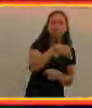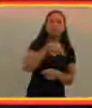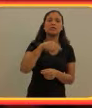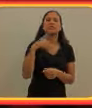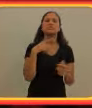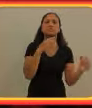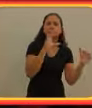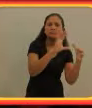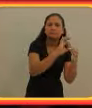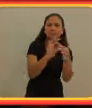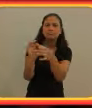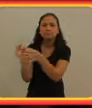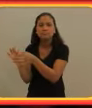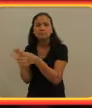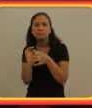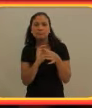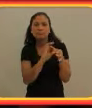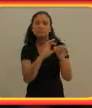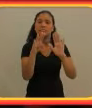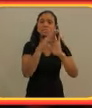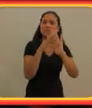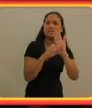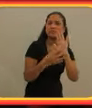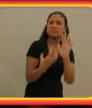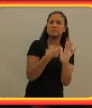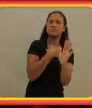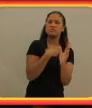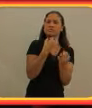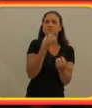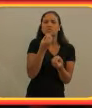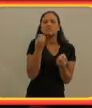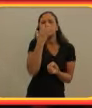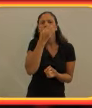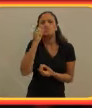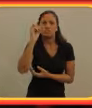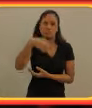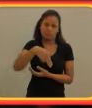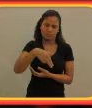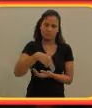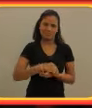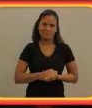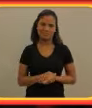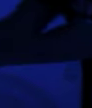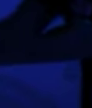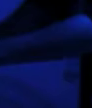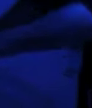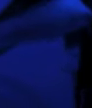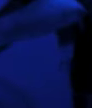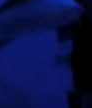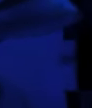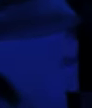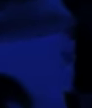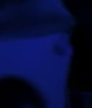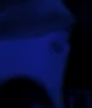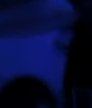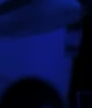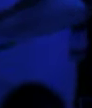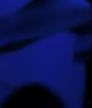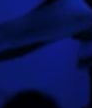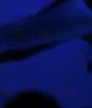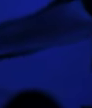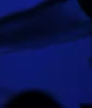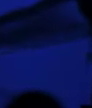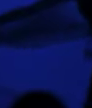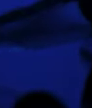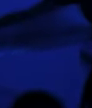que mixam os aromas de acordo com a sensação que a música traz. E um cadáver sensorial para todo mundo degustar. Sala azulada. Mulher